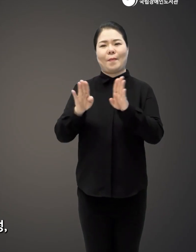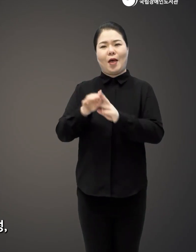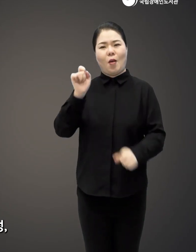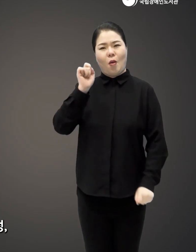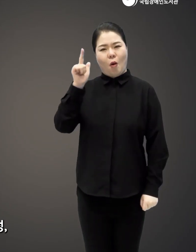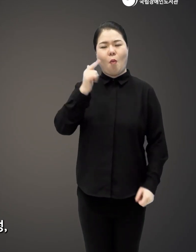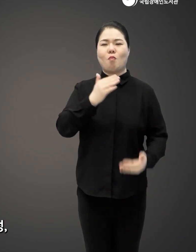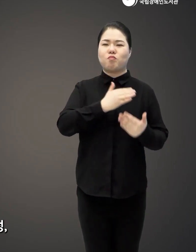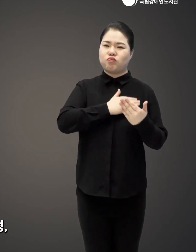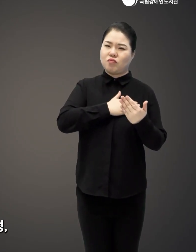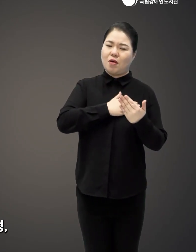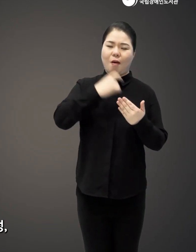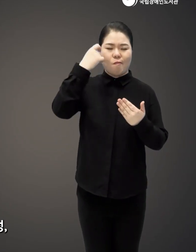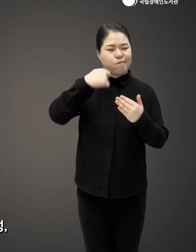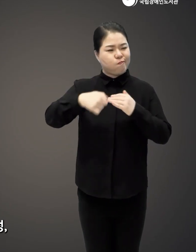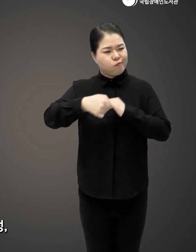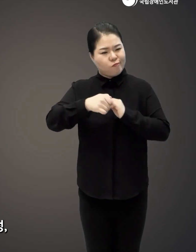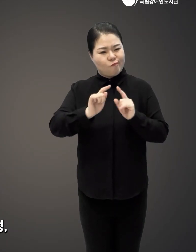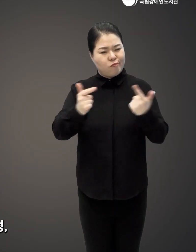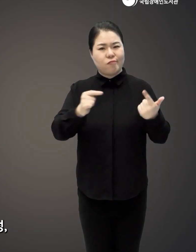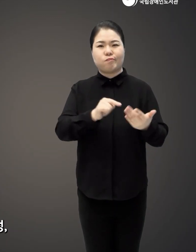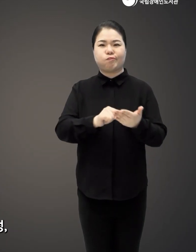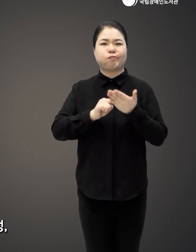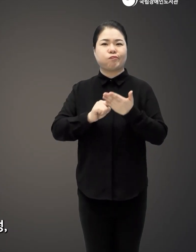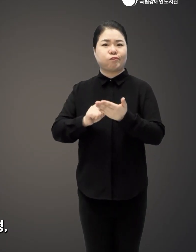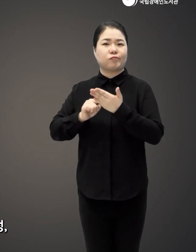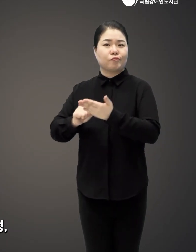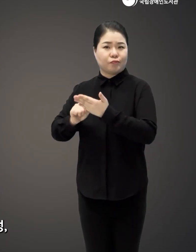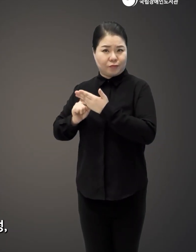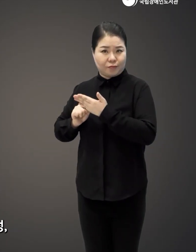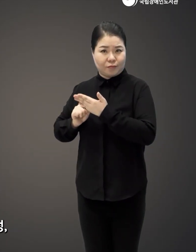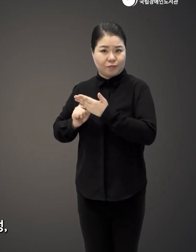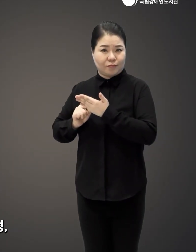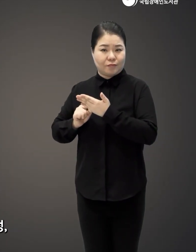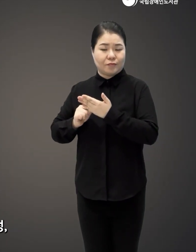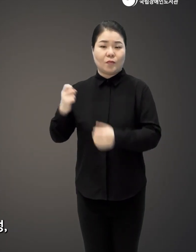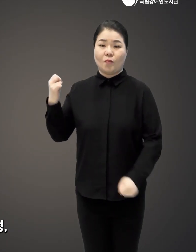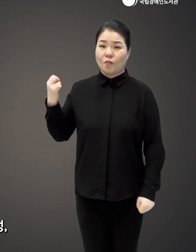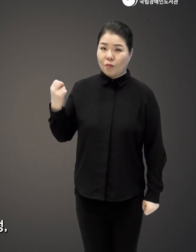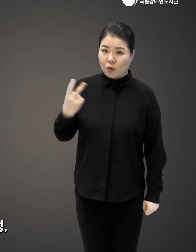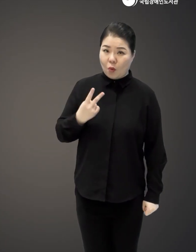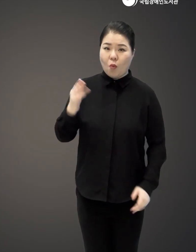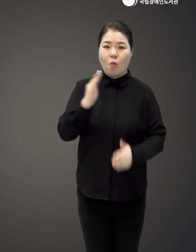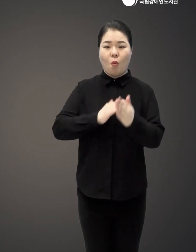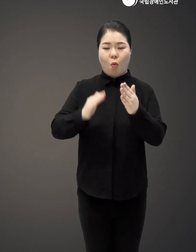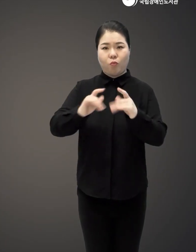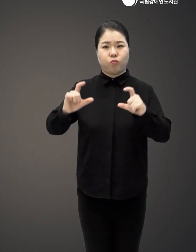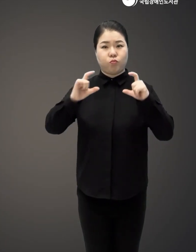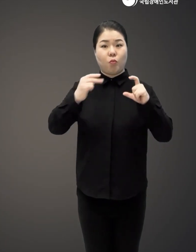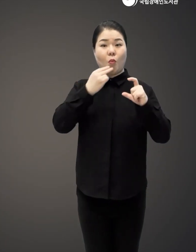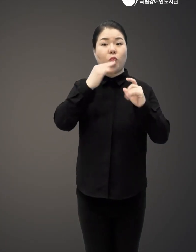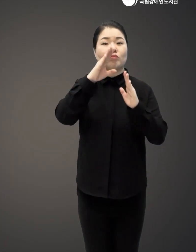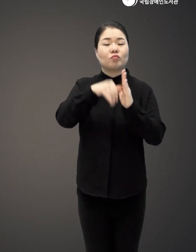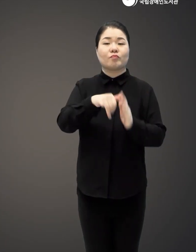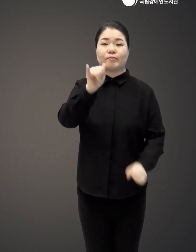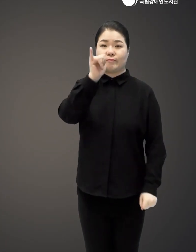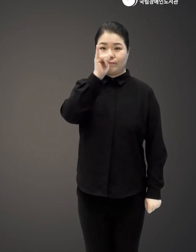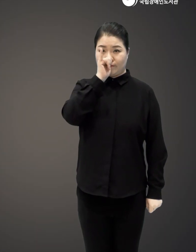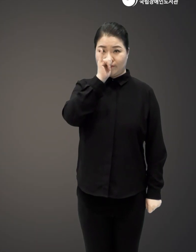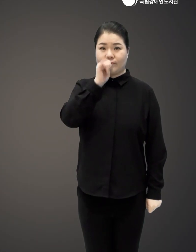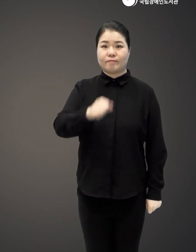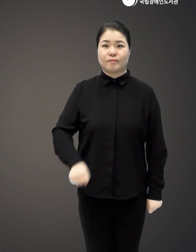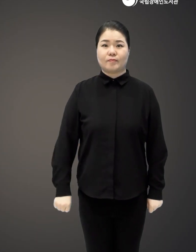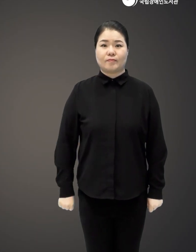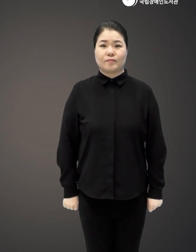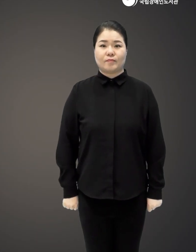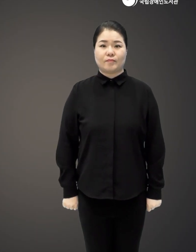dysgraphia, autism, giftedness, anxiety, sensory processing disorder or there may not even be a